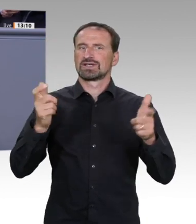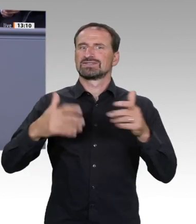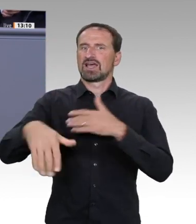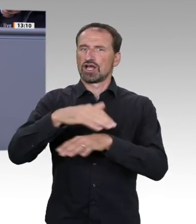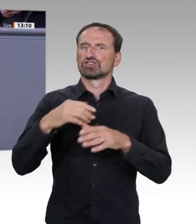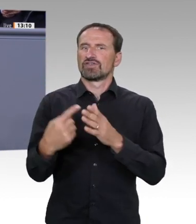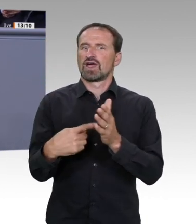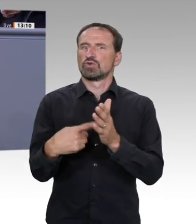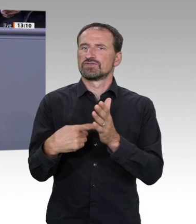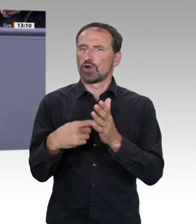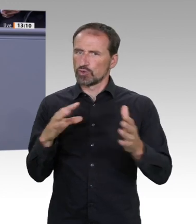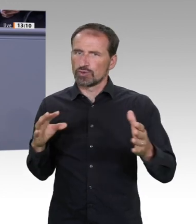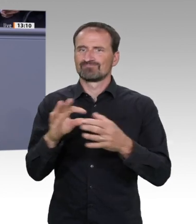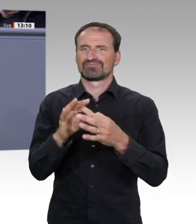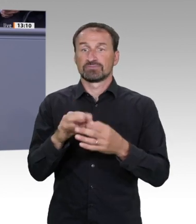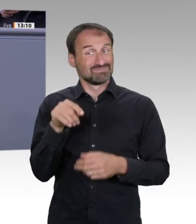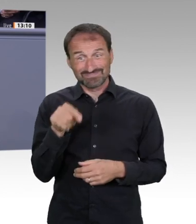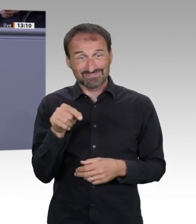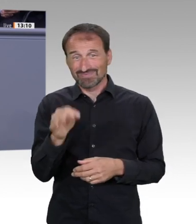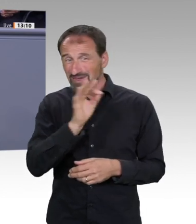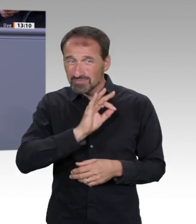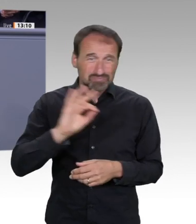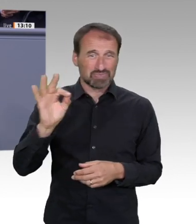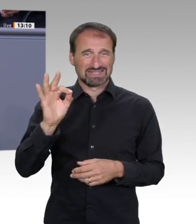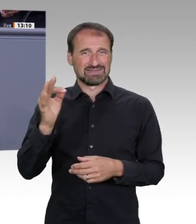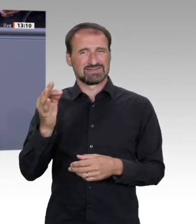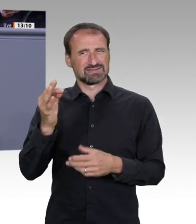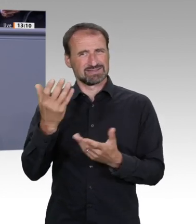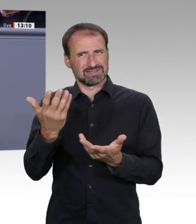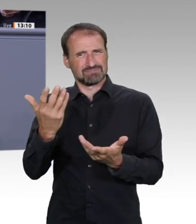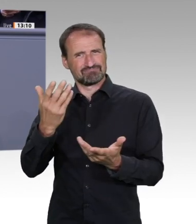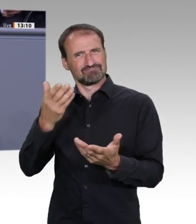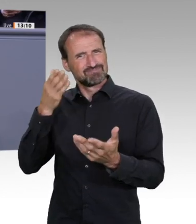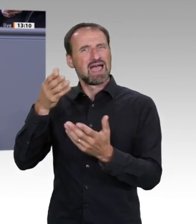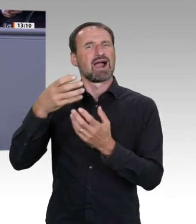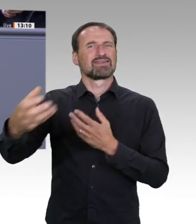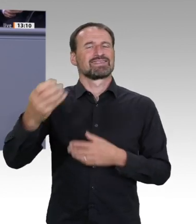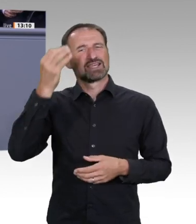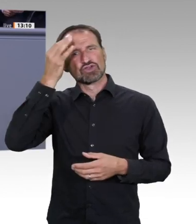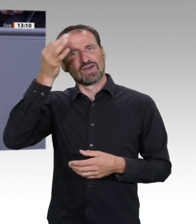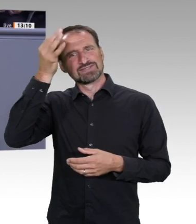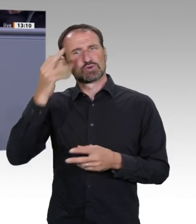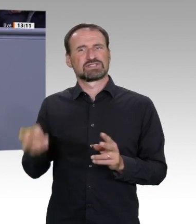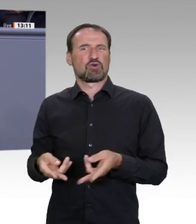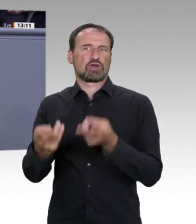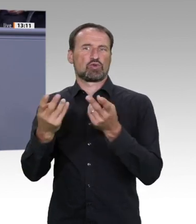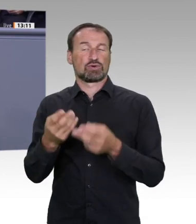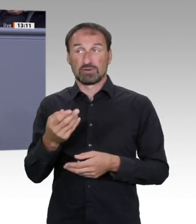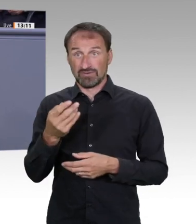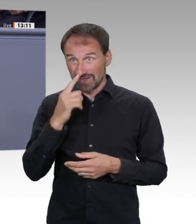nicht decken lassen. In jedem Fall ist der grüne Wasserstoff eine nachhaltige Alternative zu fossilen